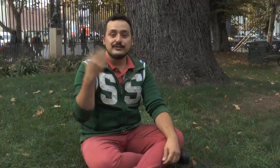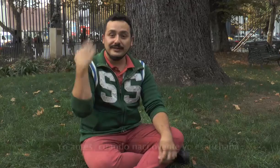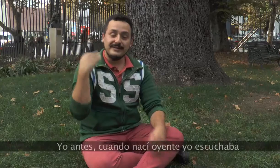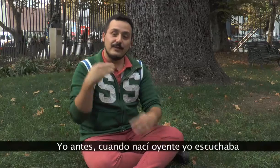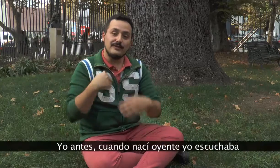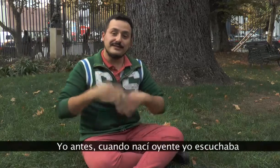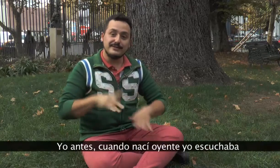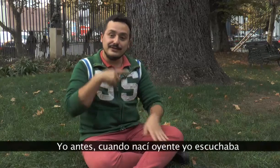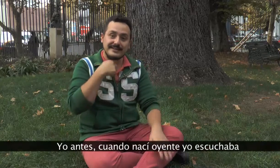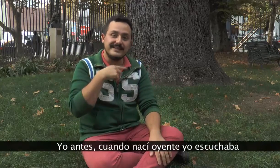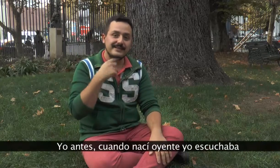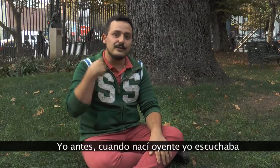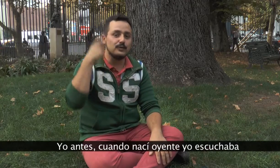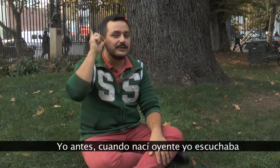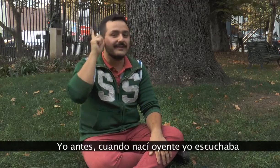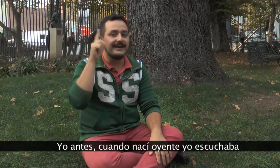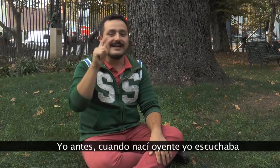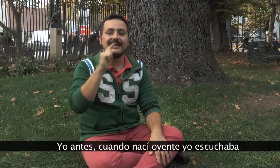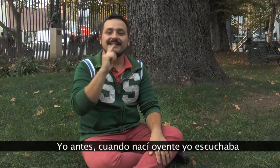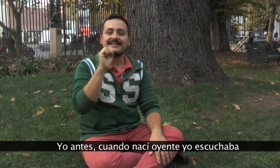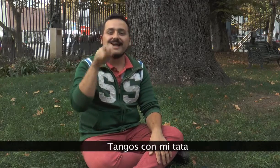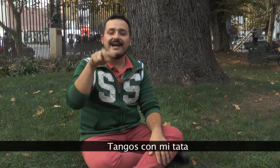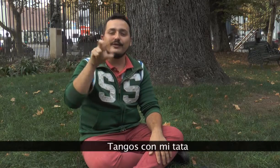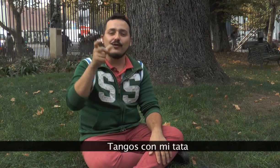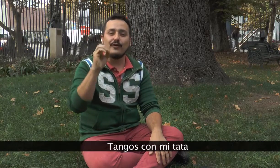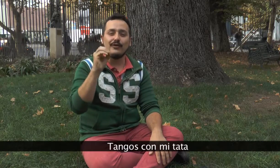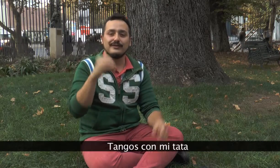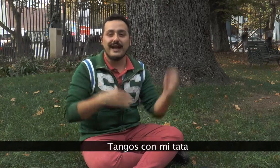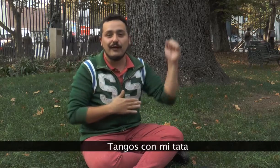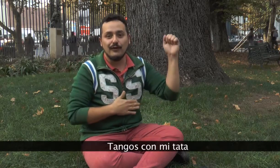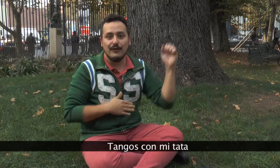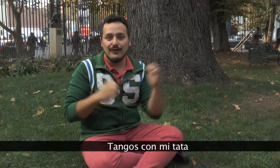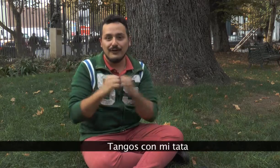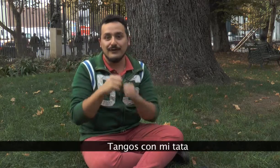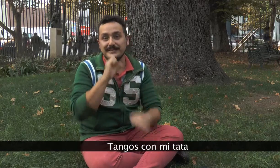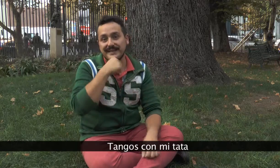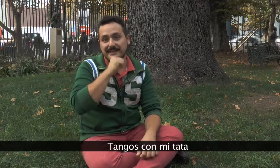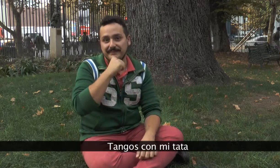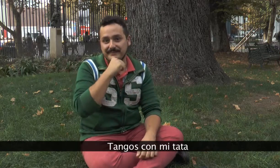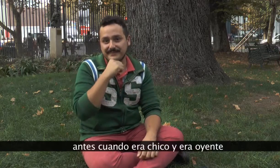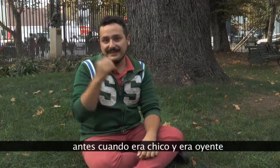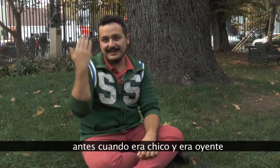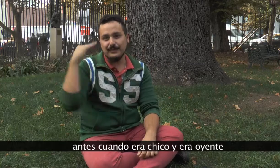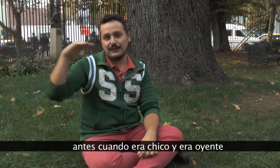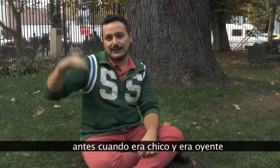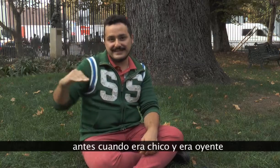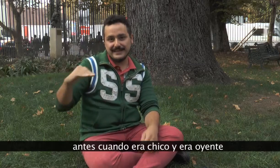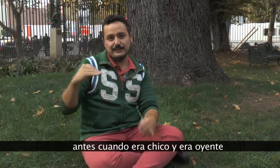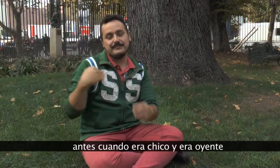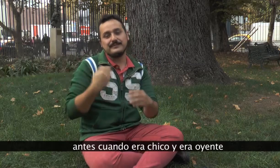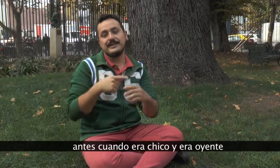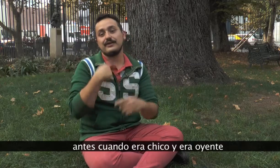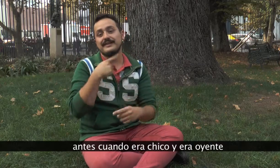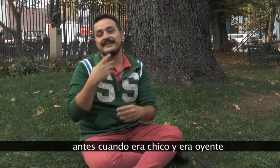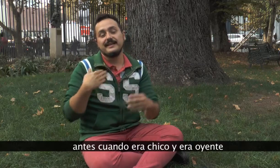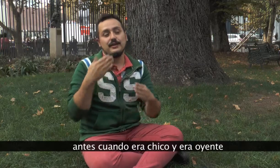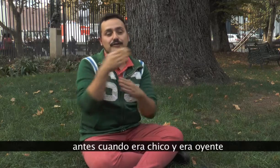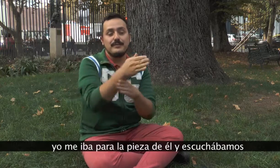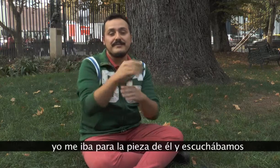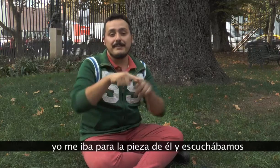Antes, cuando nací oyente, yo escuchaba tango con mi tata. Antes, cuando era chico y era oyente. Yo me iba